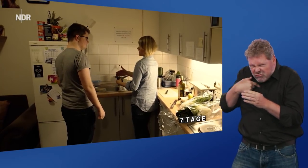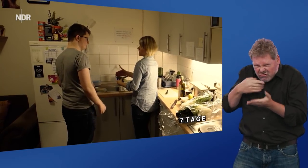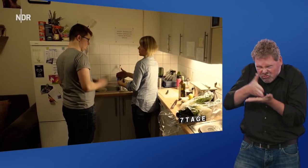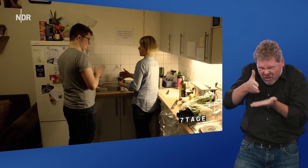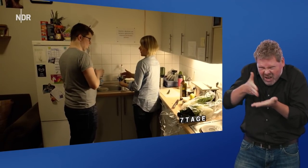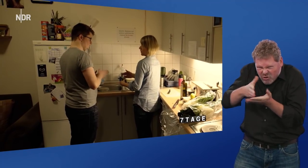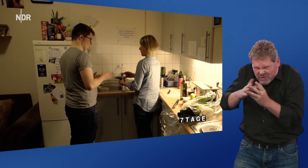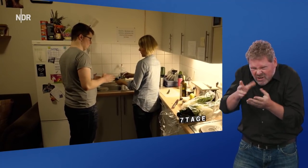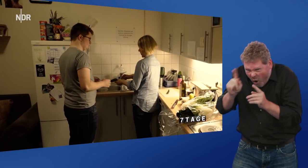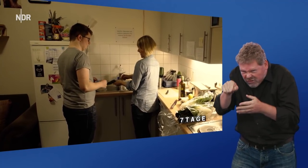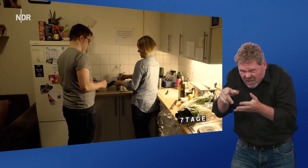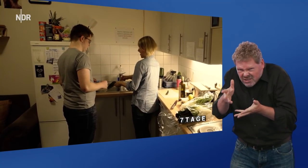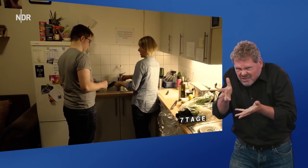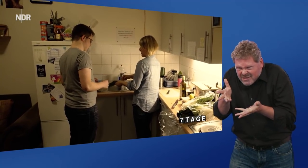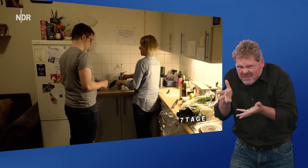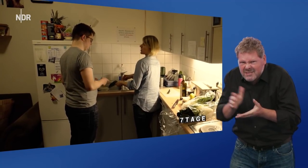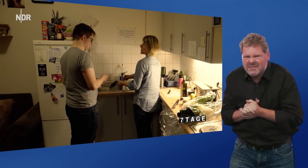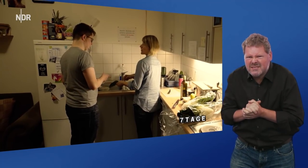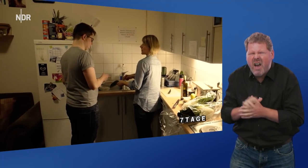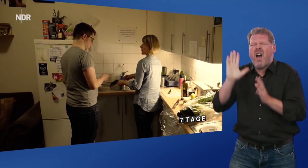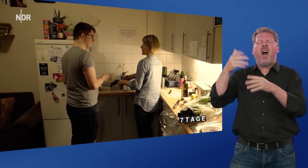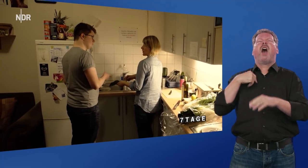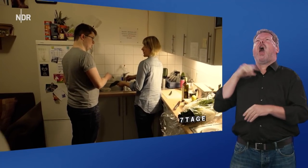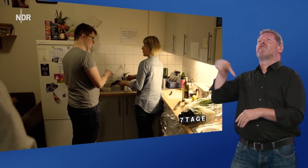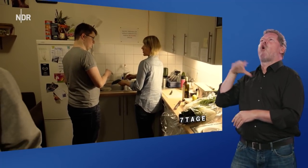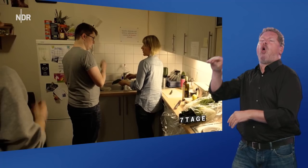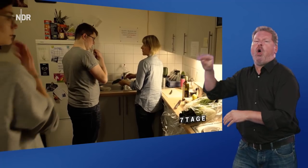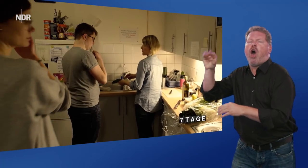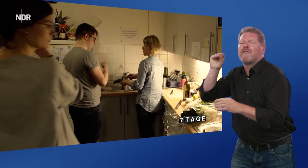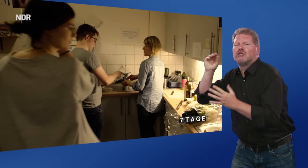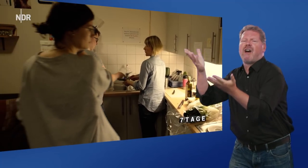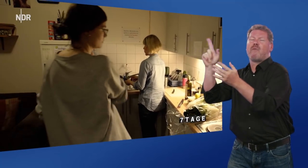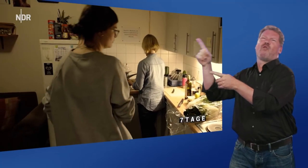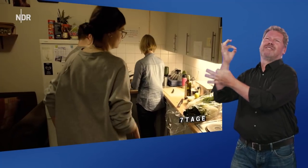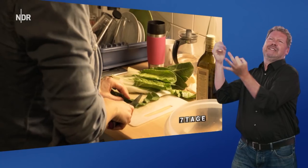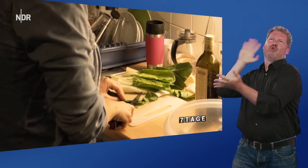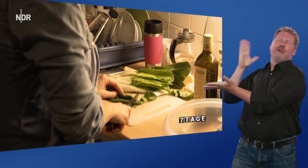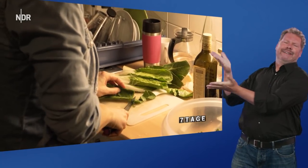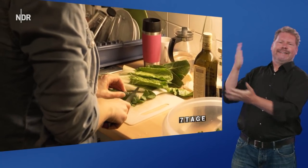schneiden? Also auch das da? Ich quatsch einfach drauf los. Obwohl Peter mich gar nicht hört.